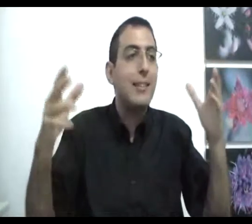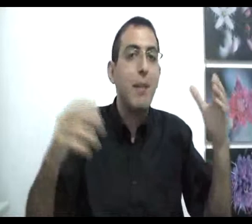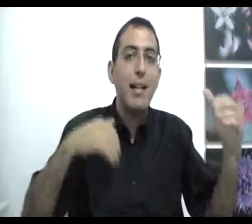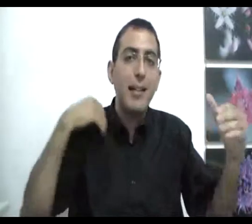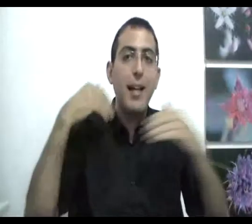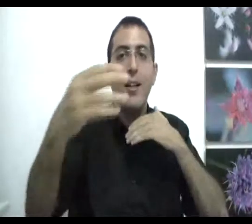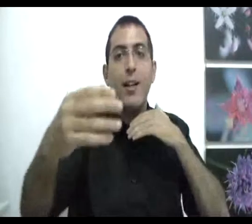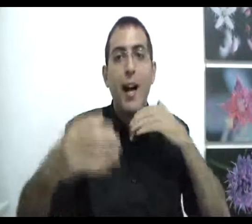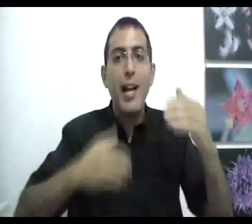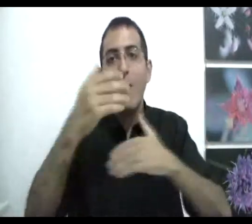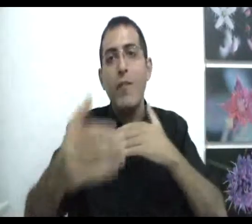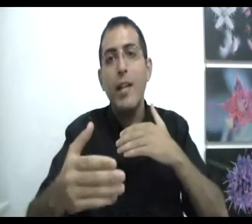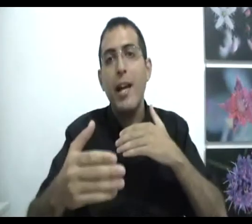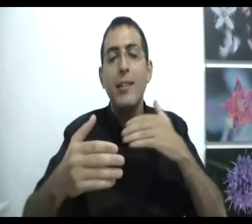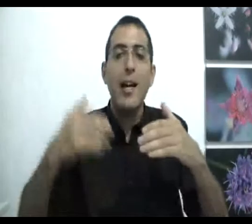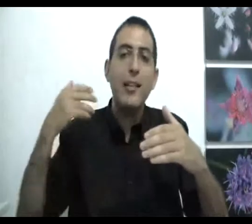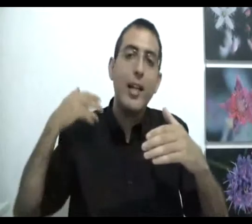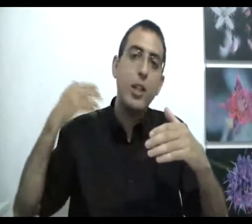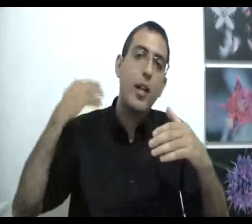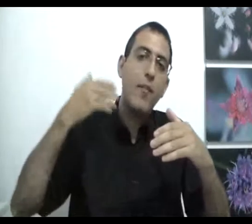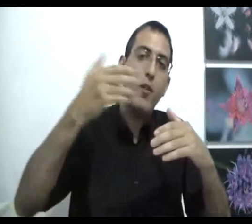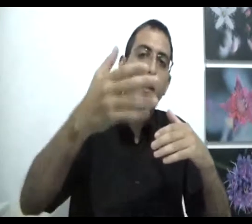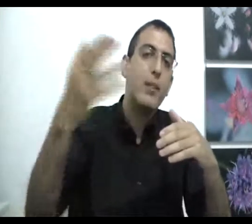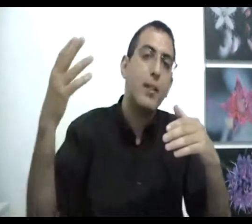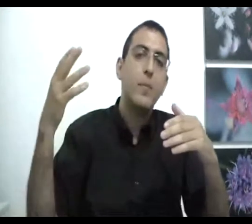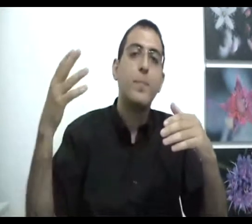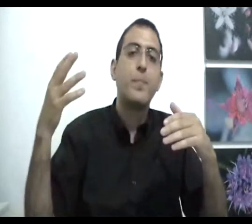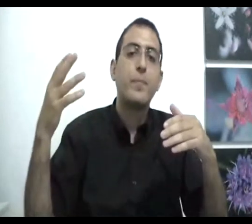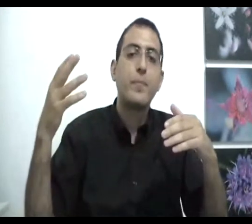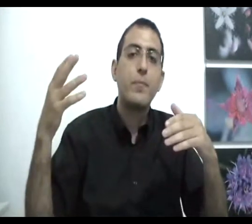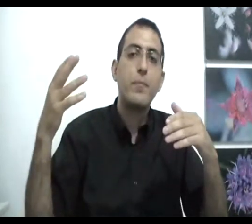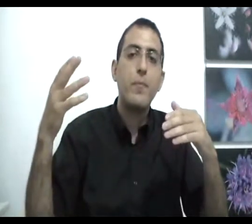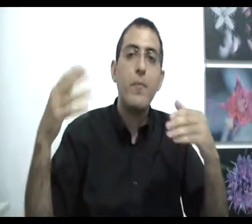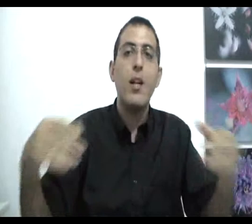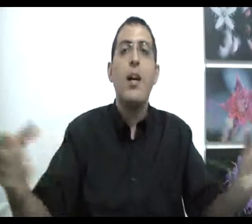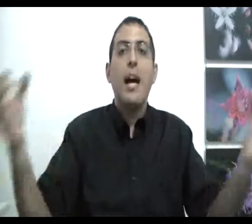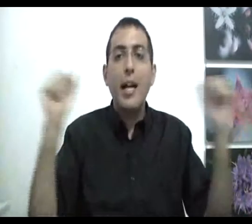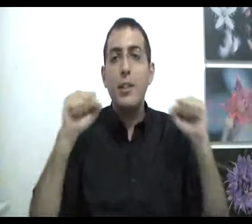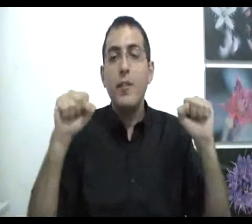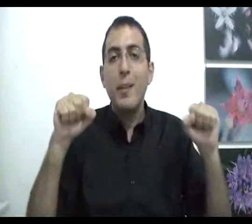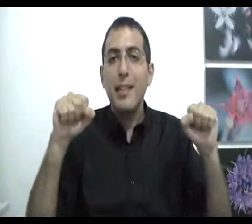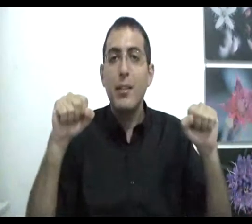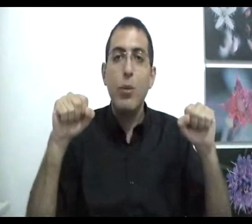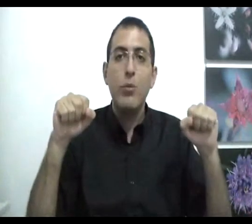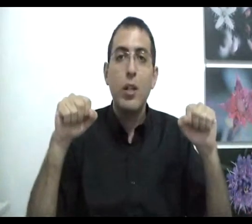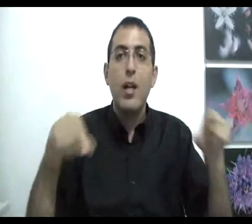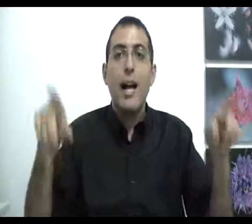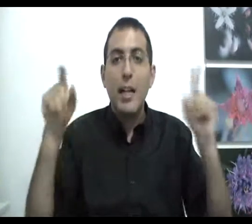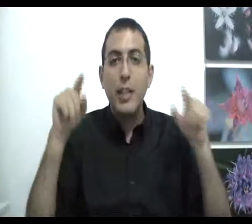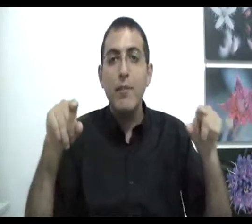זמן העדר היה עובר ויהיה העדר של עבור ועתיד אחרי שתבין מה זה האחדות, עכשיו